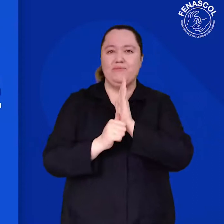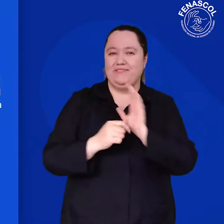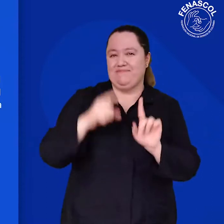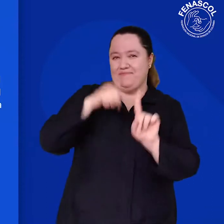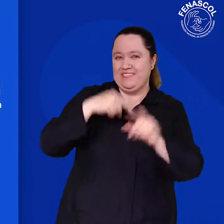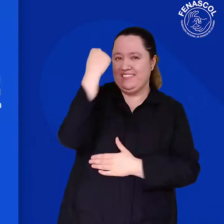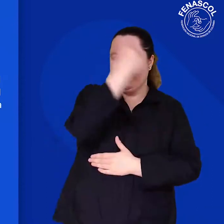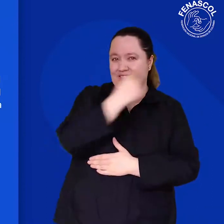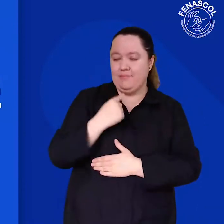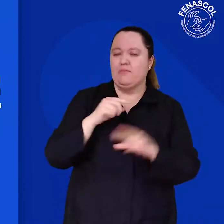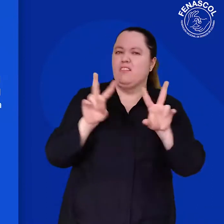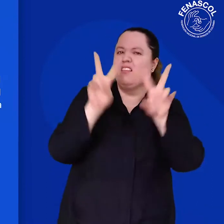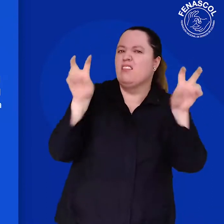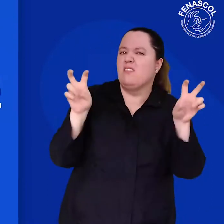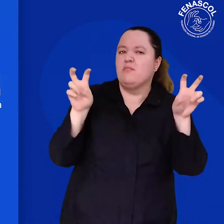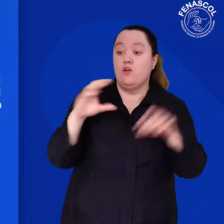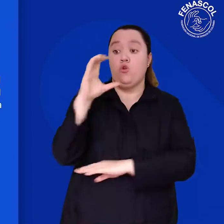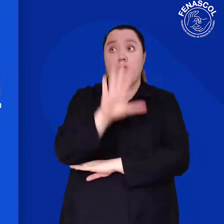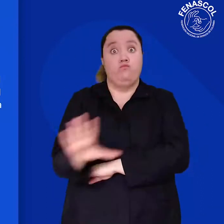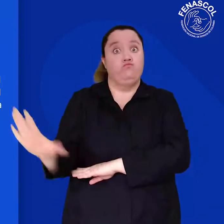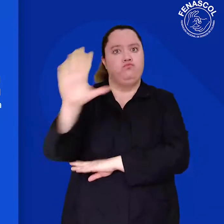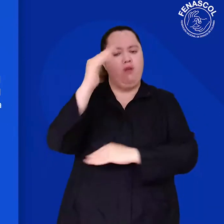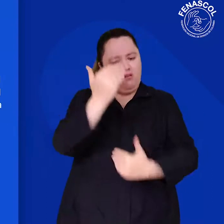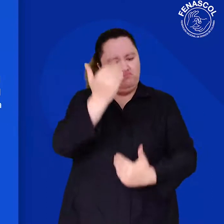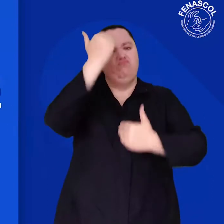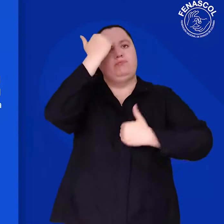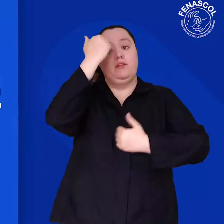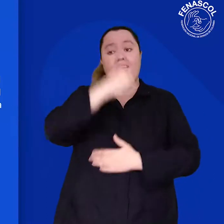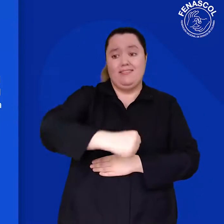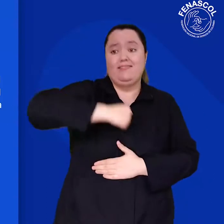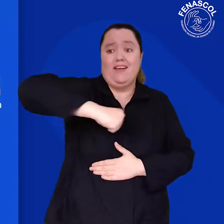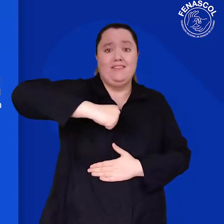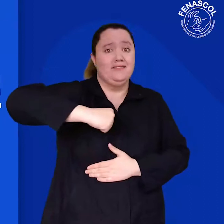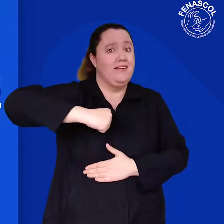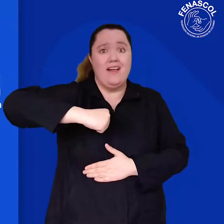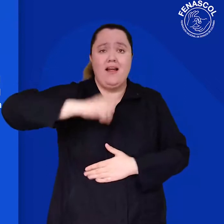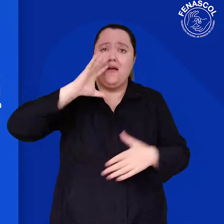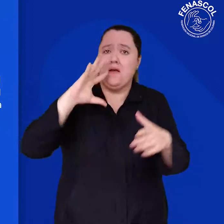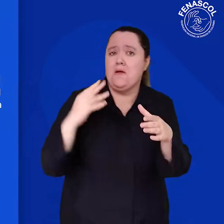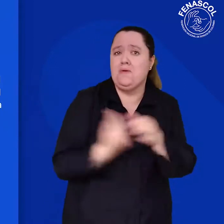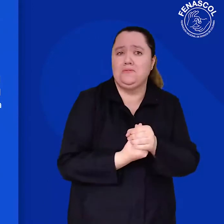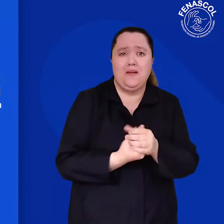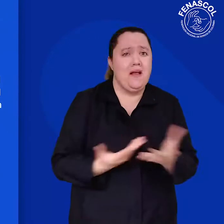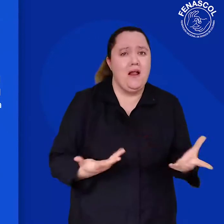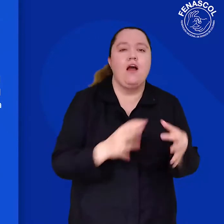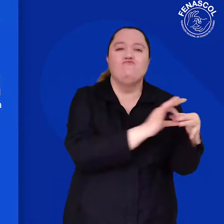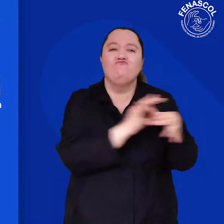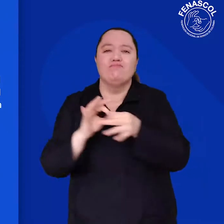Colombia por una toma de conciencia, sin derechos no hay inclusión, en coherencia con el artículo 8 de la Convención de los Derechos